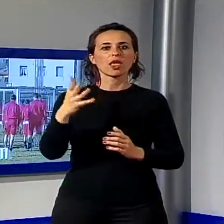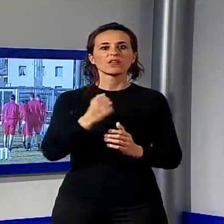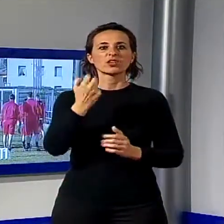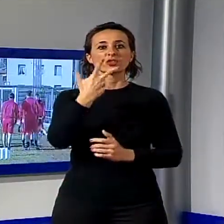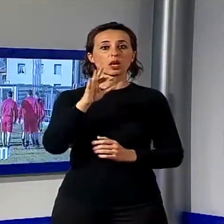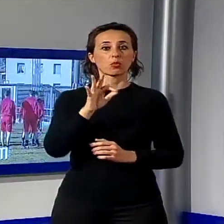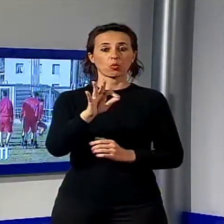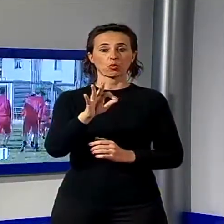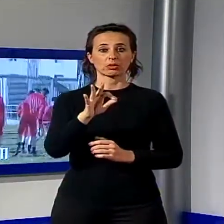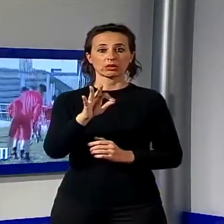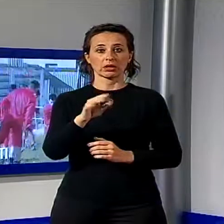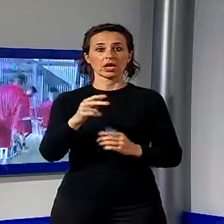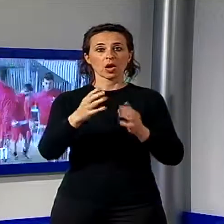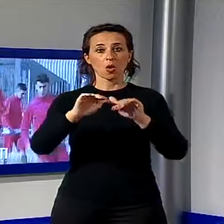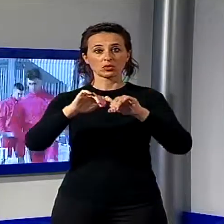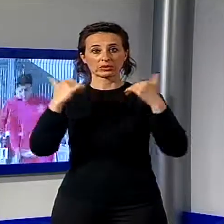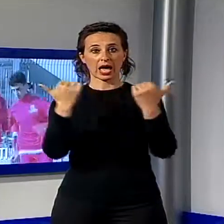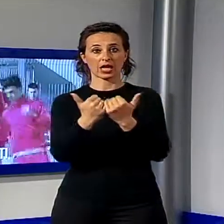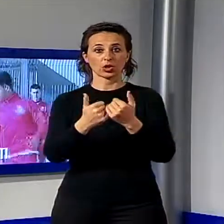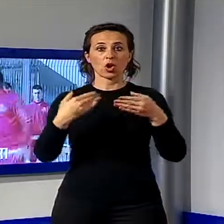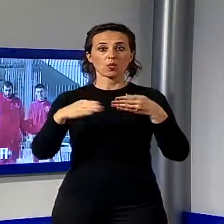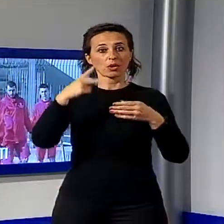il Forlì all'andata, finì 1-0 per i Romagnoli.